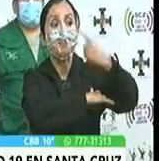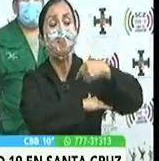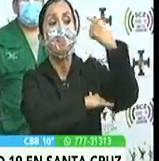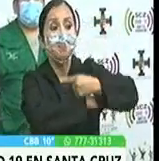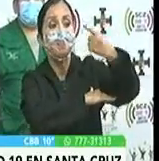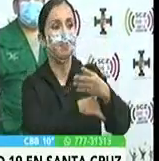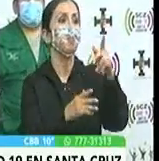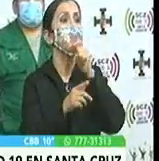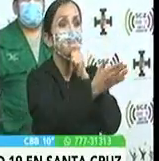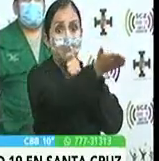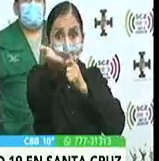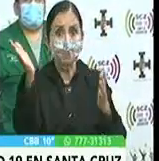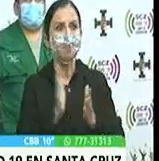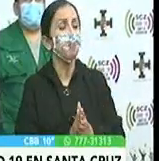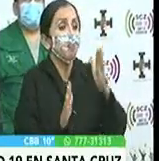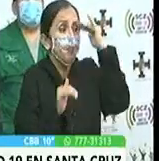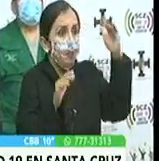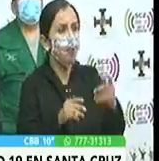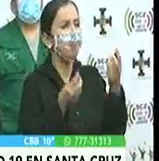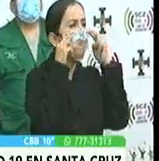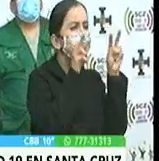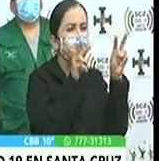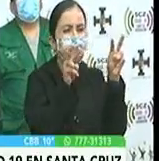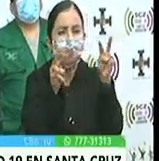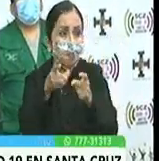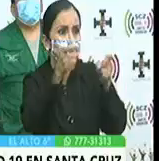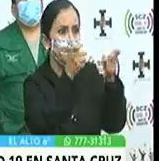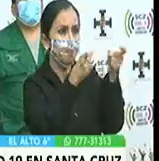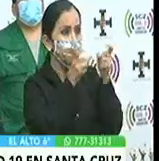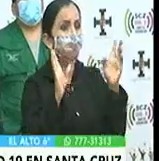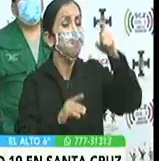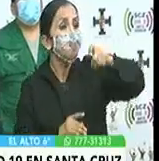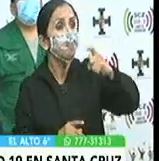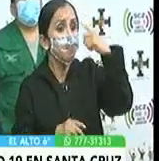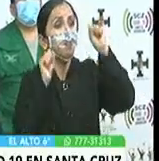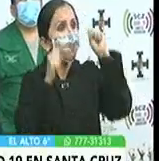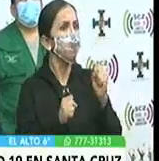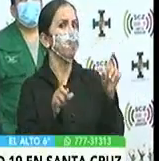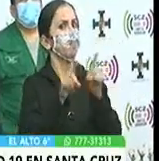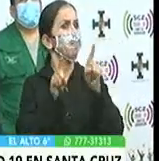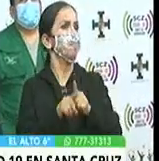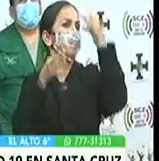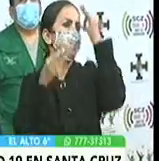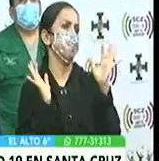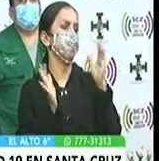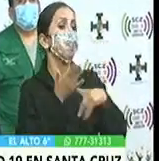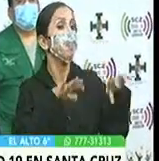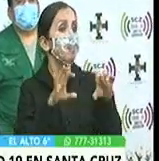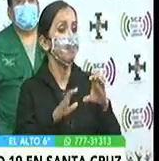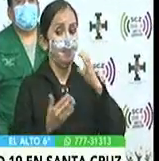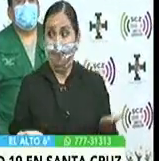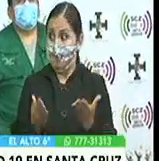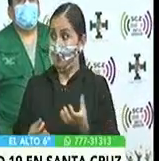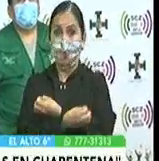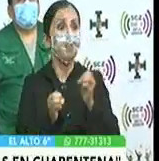junto con los medios de prensa, obtendremos el monitoreo respectivo que se necesita para poder tomar también decisiones. El COVID